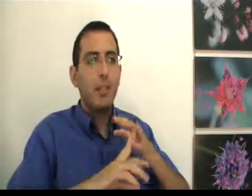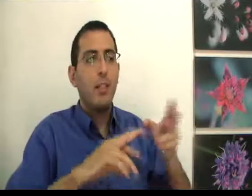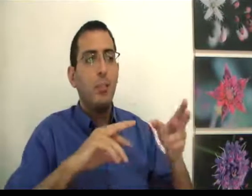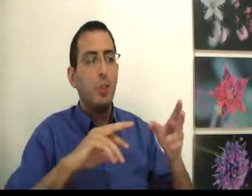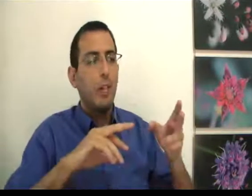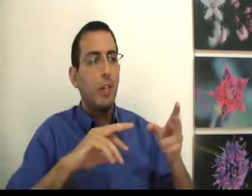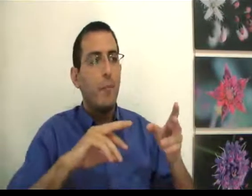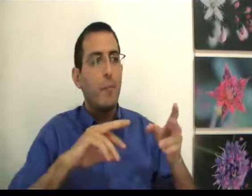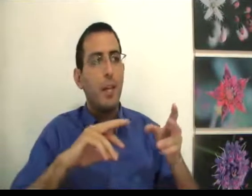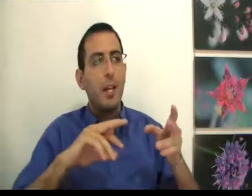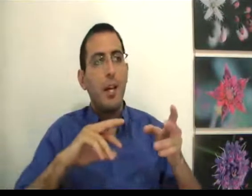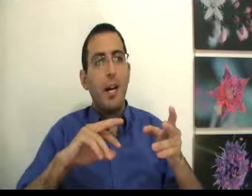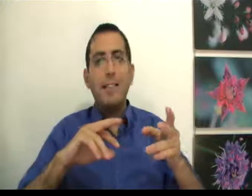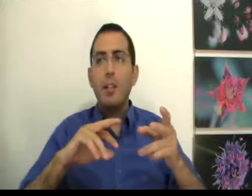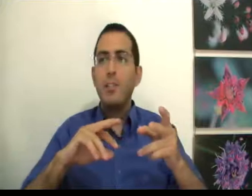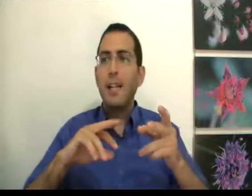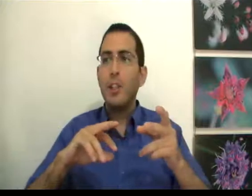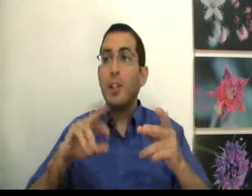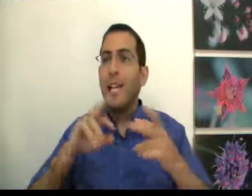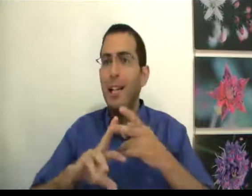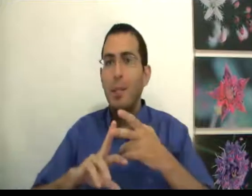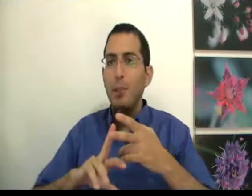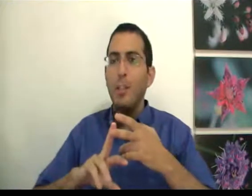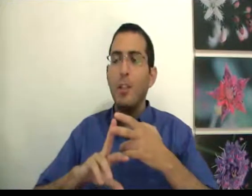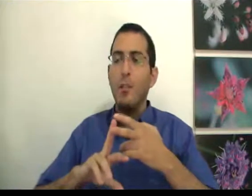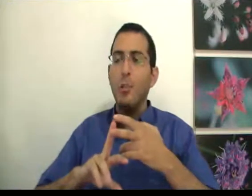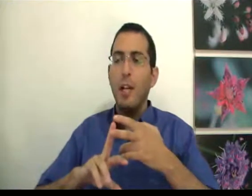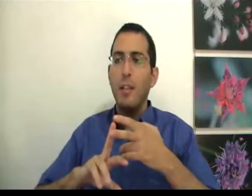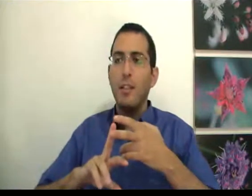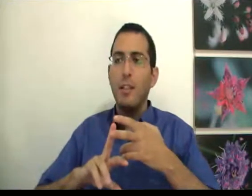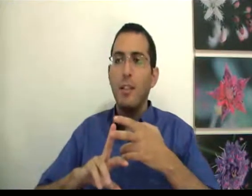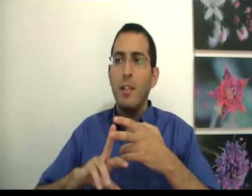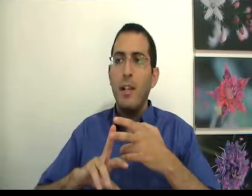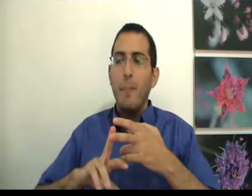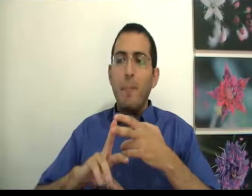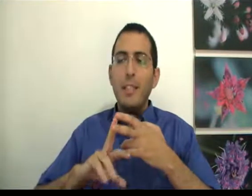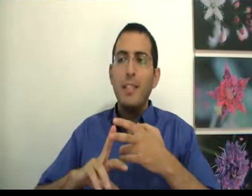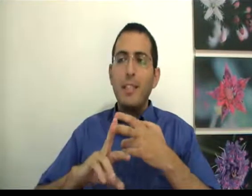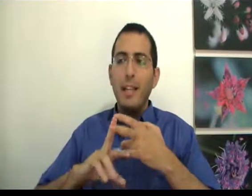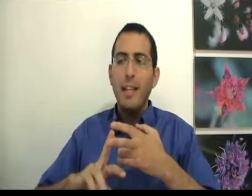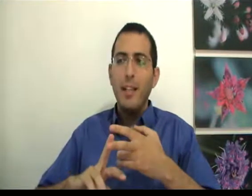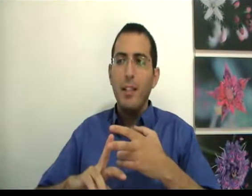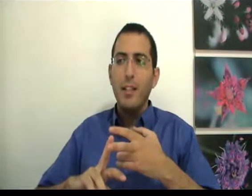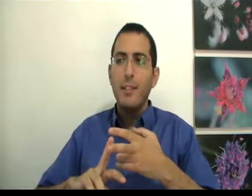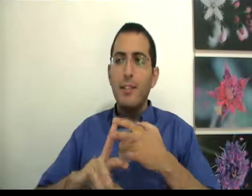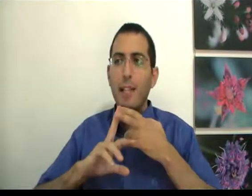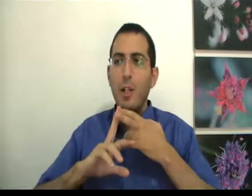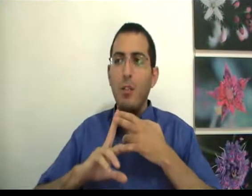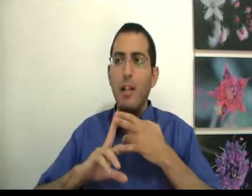כדי להיות מאושר, אתה לא צריך שיהיה לך משהו כדי להיות מאושר. מה שאתה צריך זה להיות